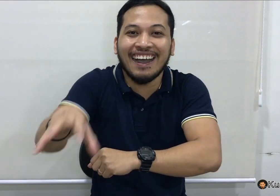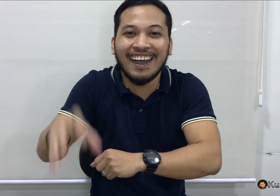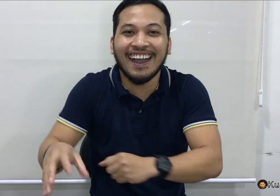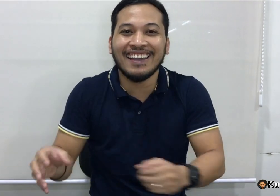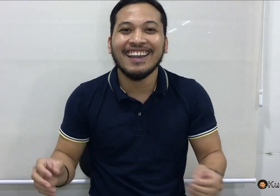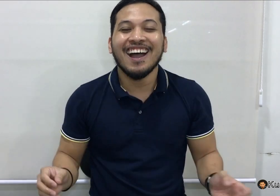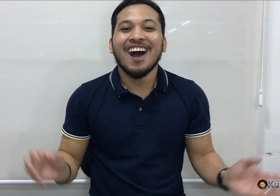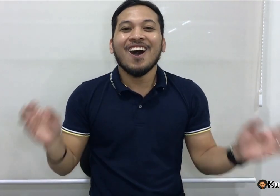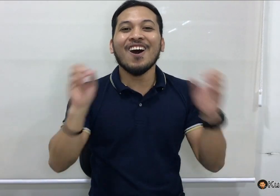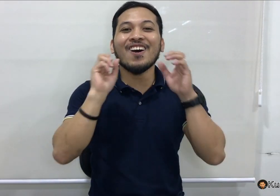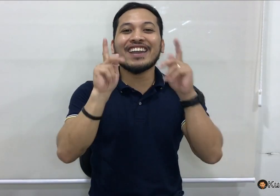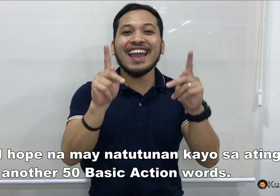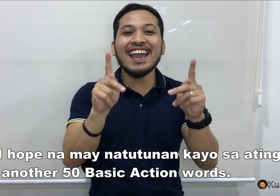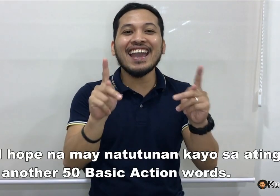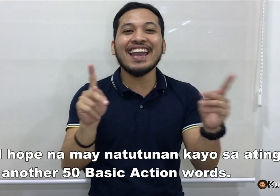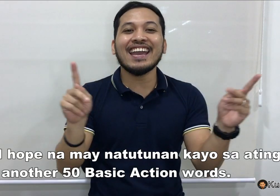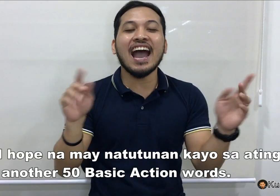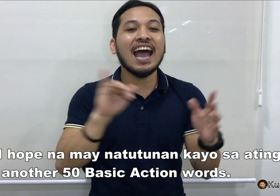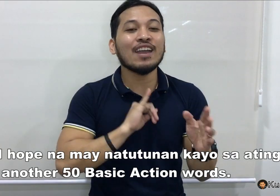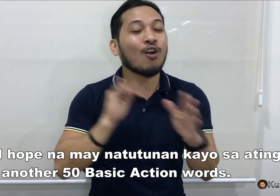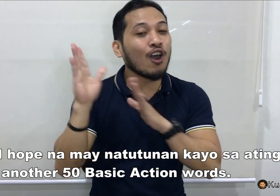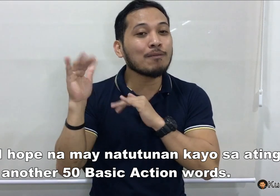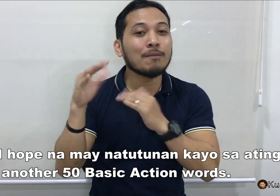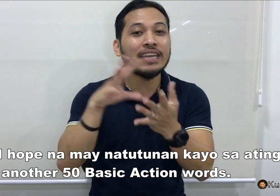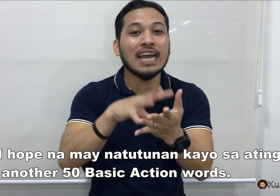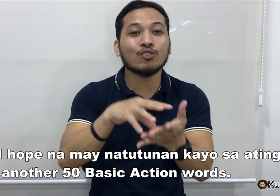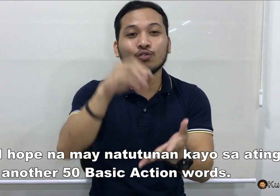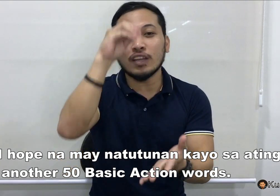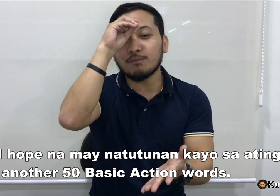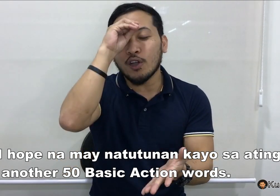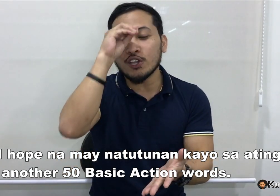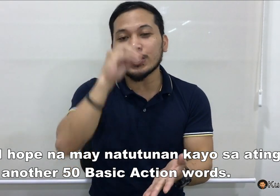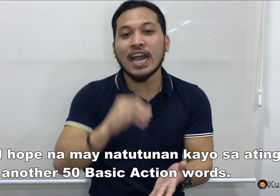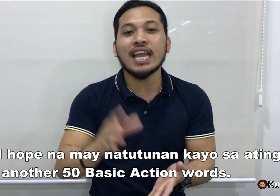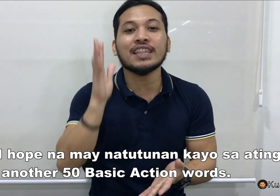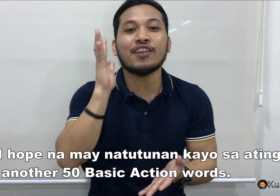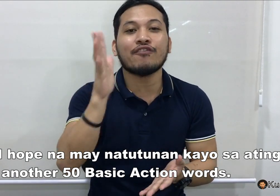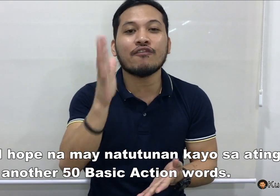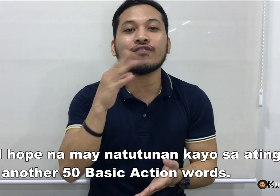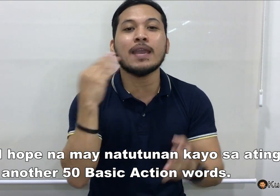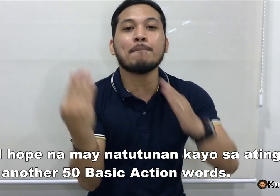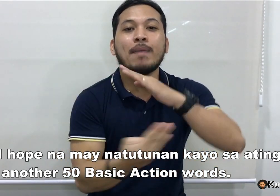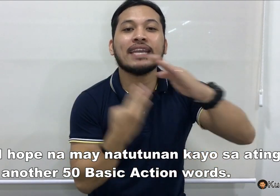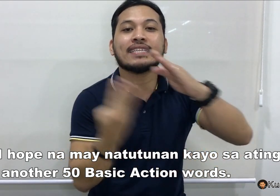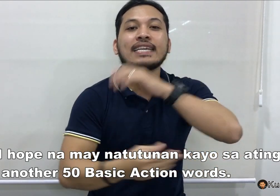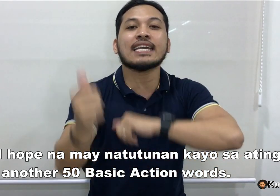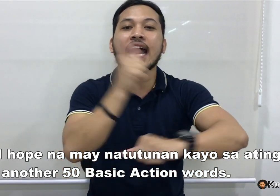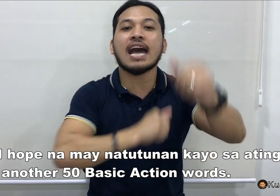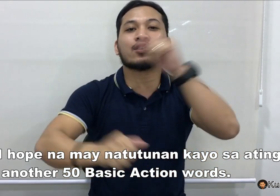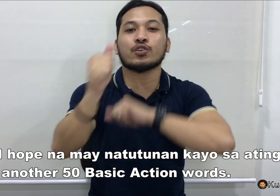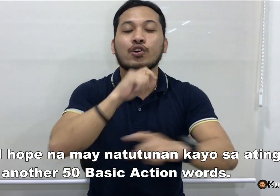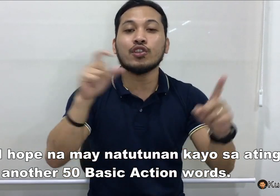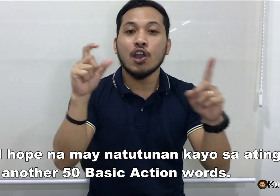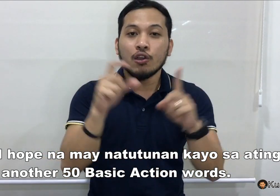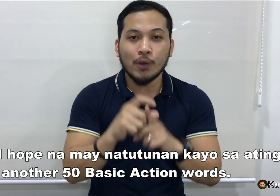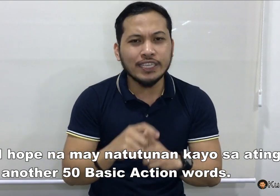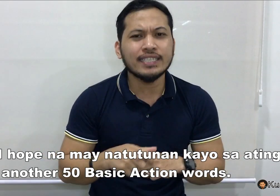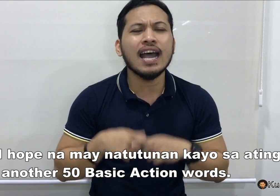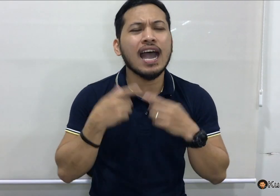kamitbahal. Okay. I hope na may natutunan po kayo sa another 50 basic action words na